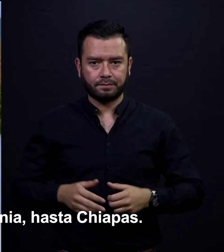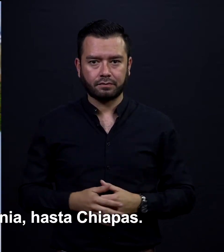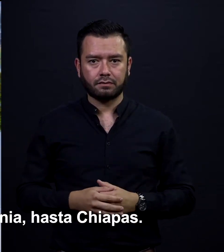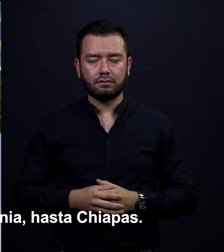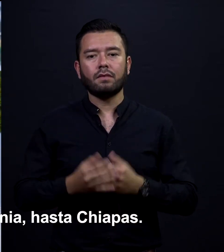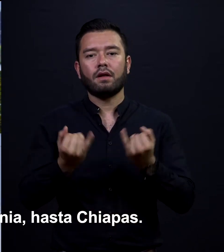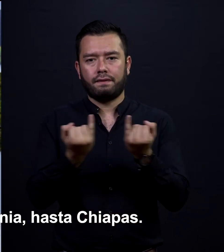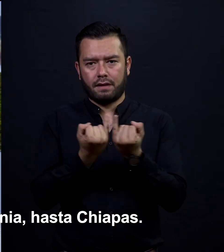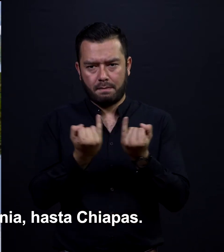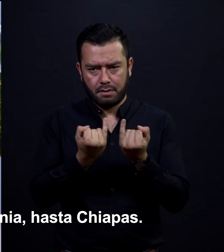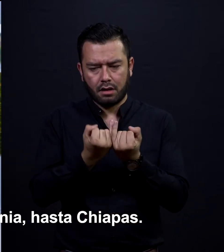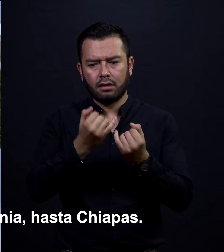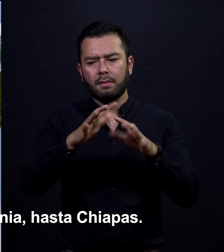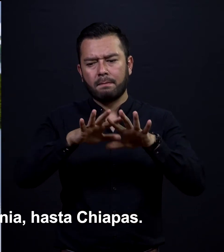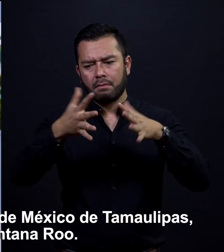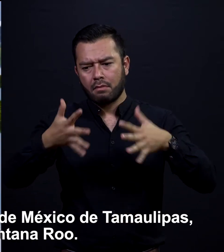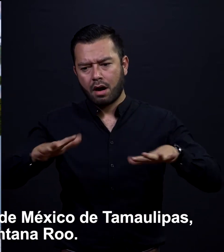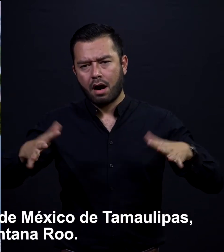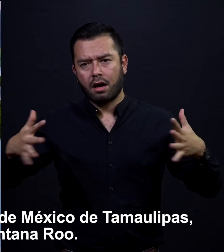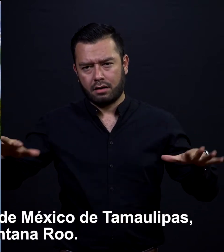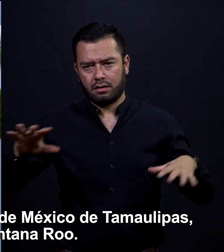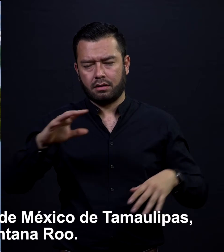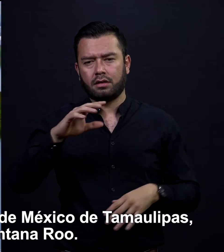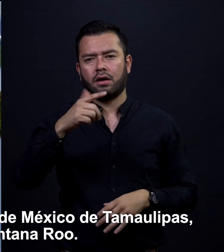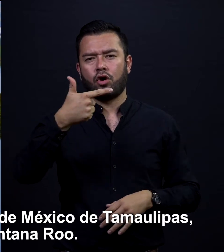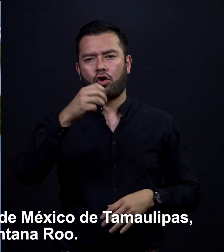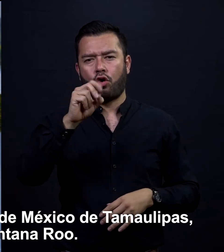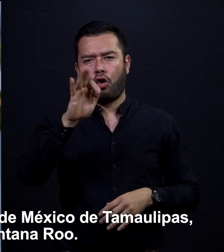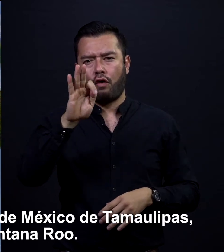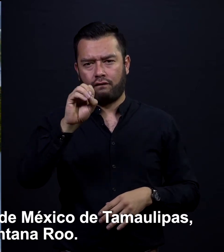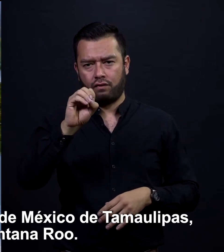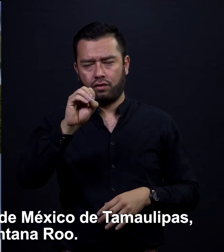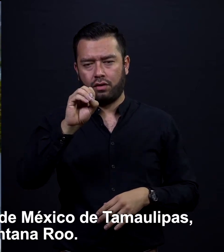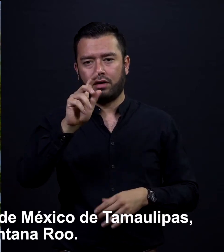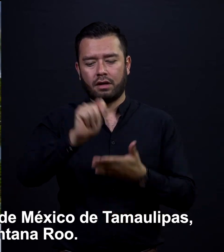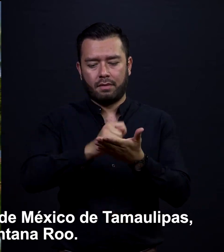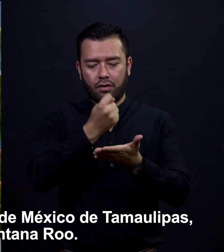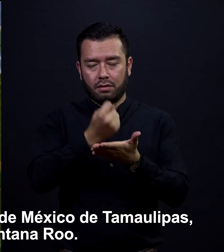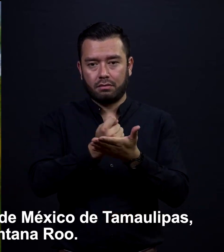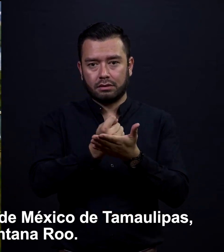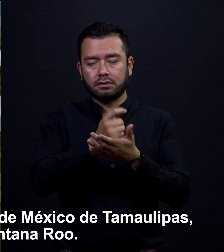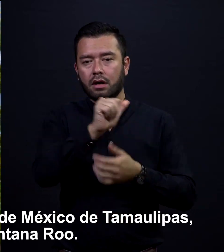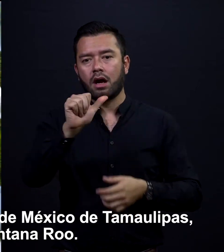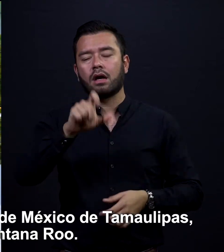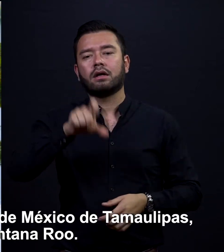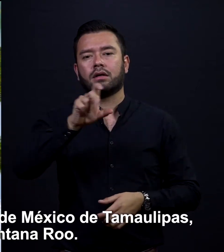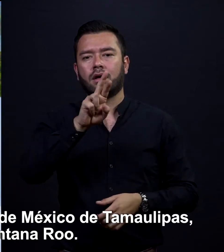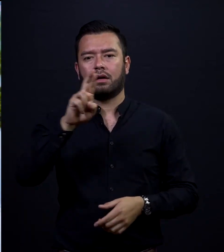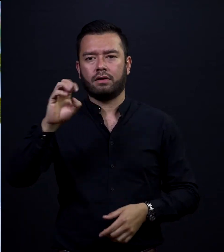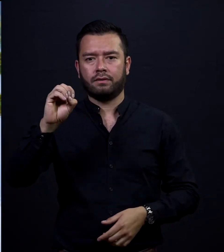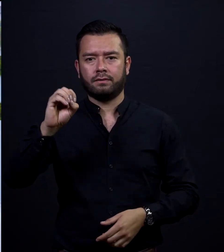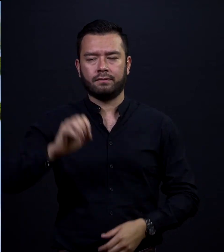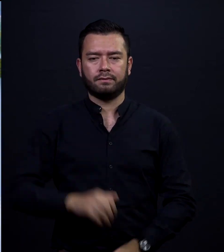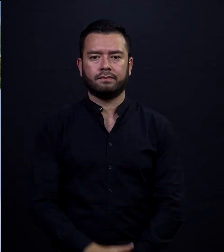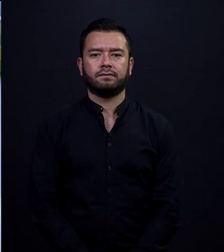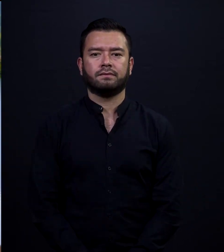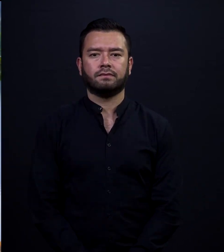California hasta Chiapas y en las costas del Golfo de México, de Tamaulipas hasta Quintana Roo.